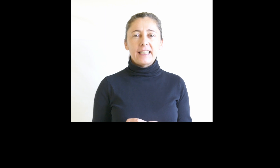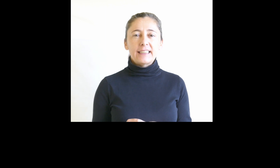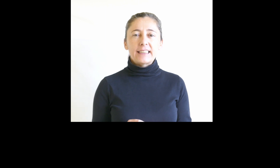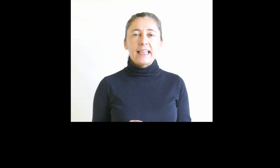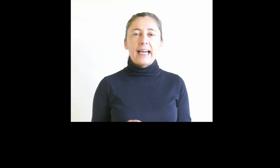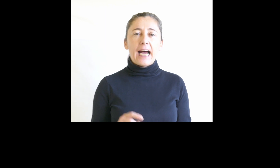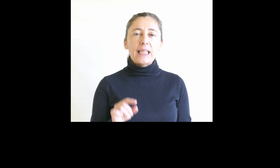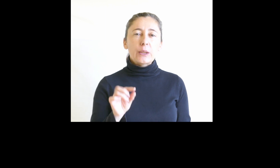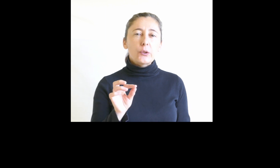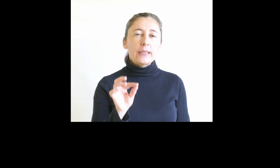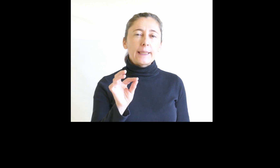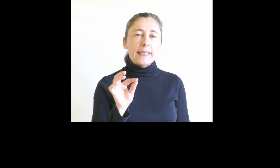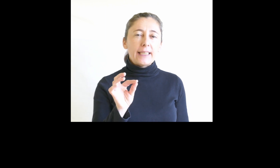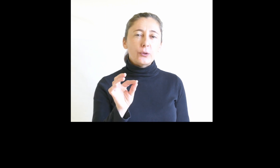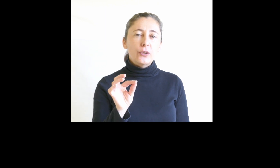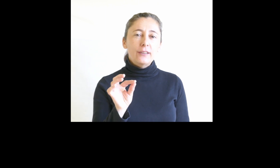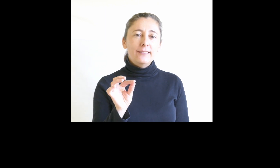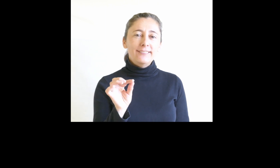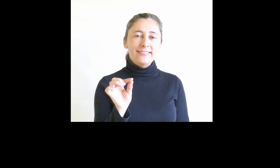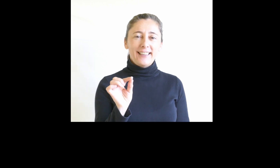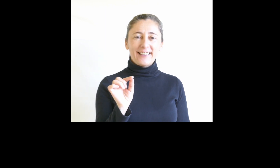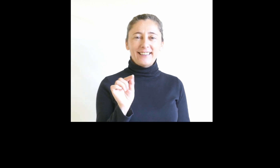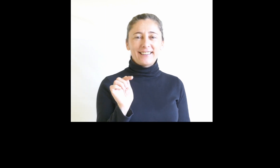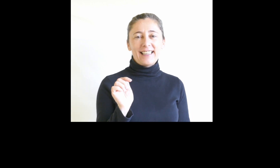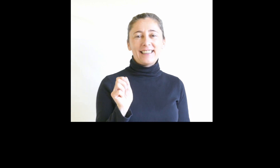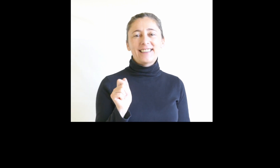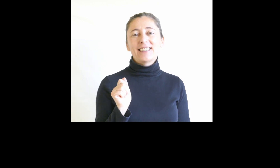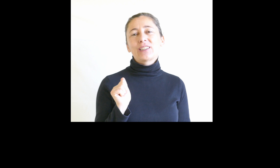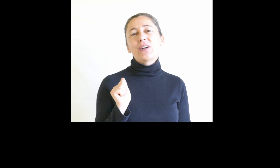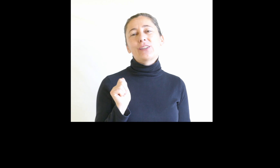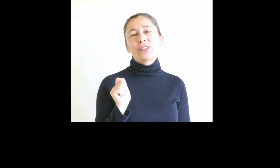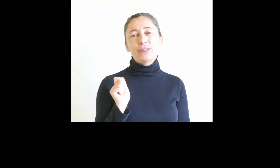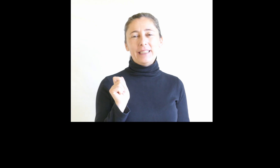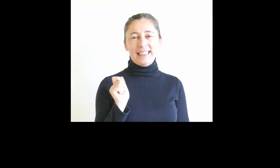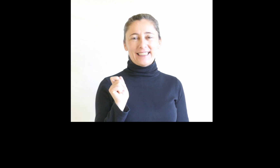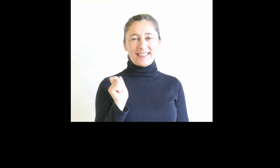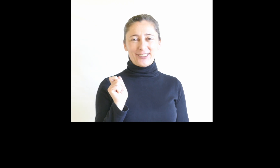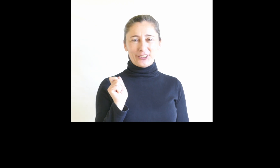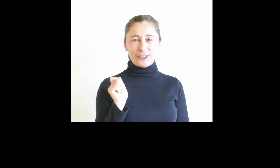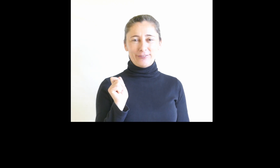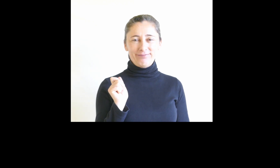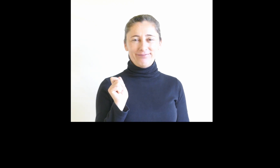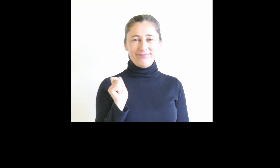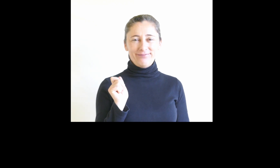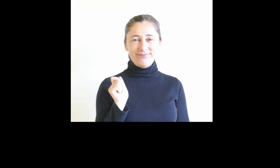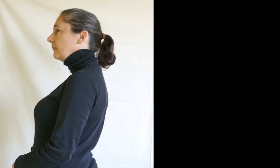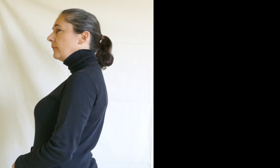decrétase a zona cero e cancelanse todos os suministros.